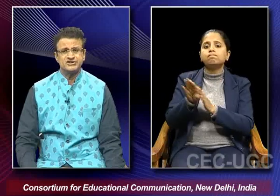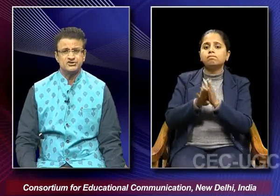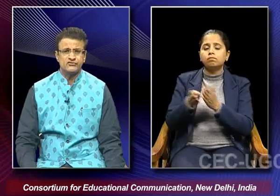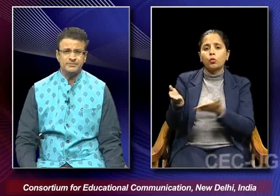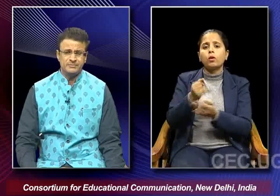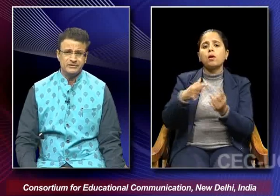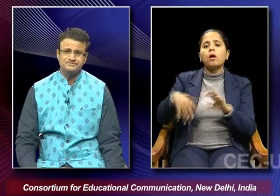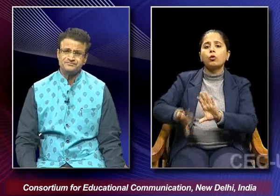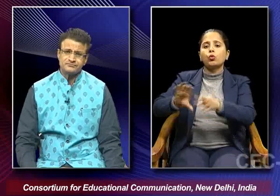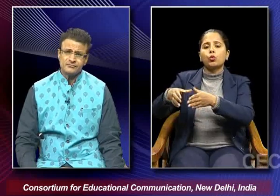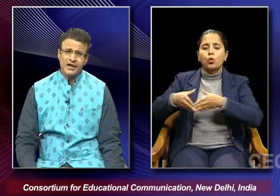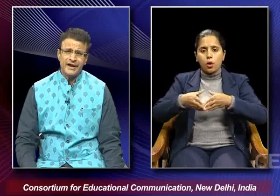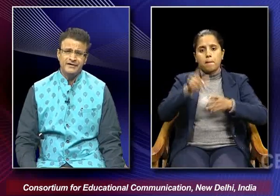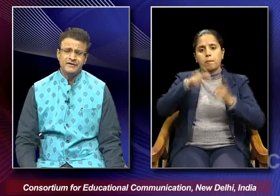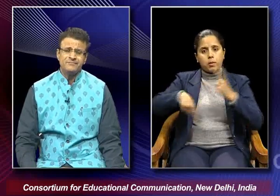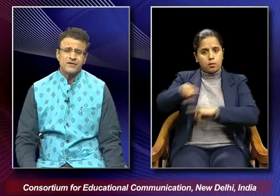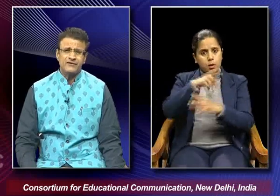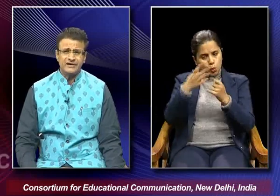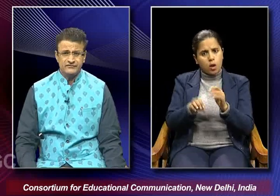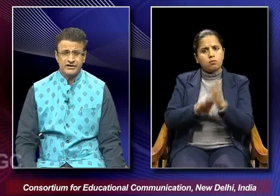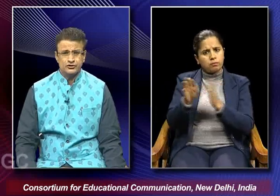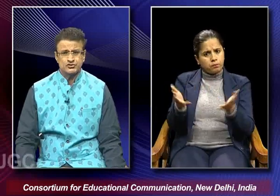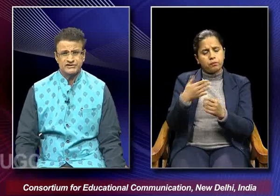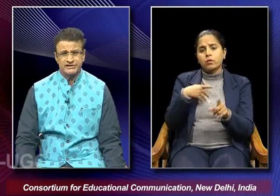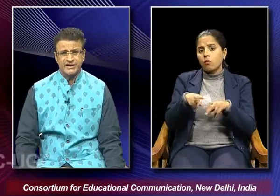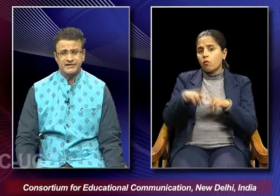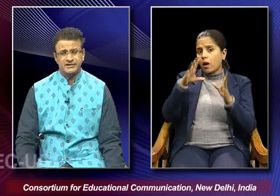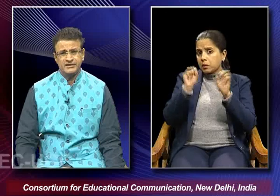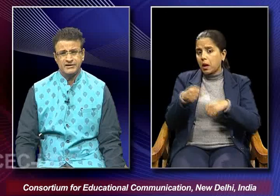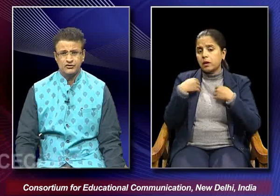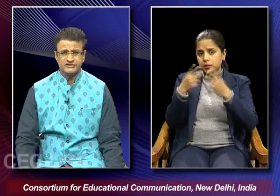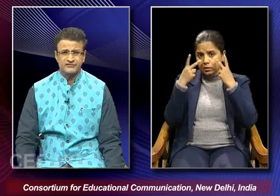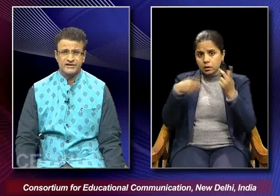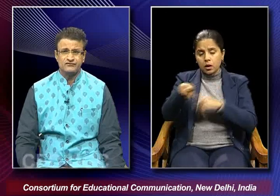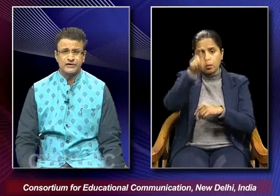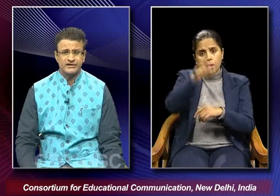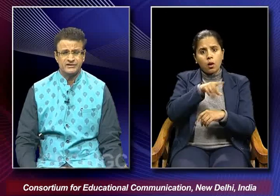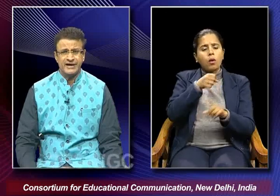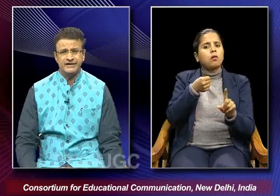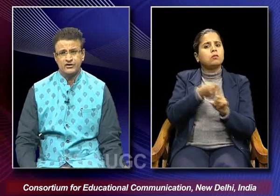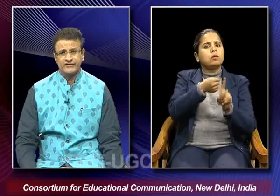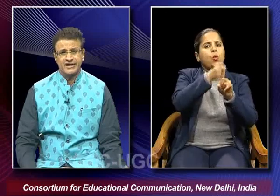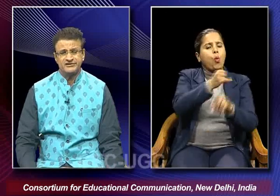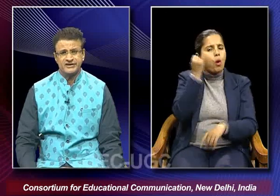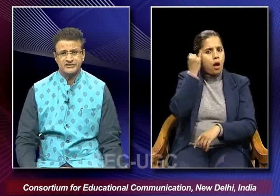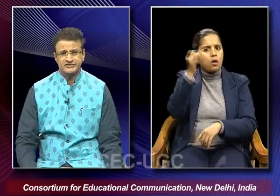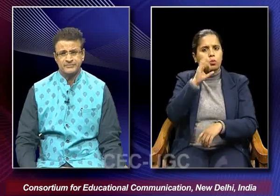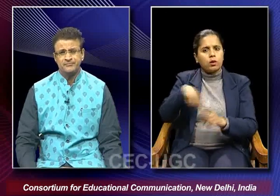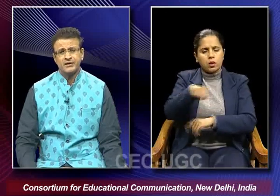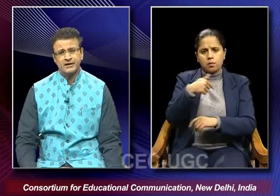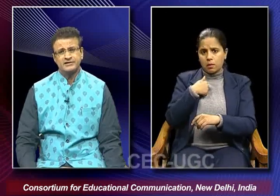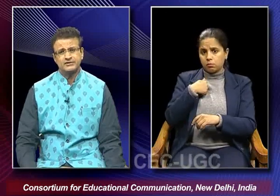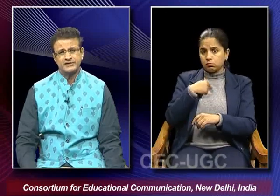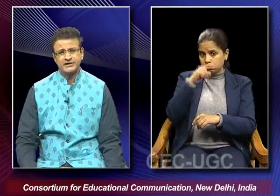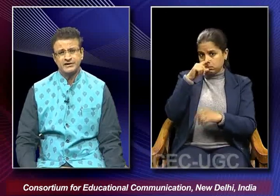sections of the people and finally we can also see that he was in a way advocating the idea of egalitarianism